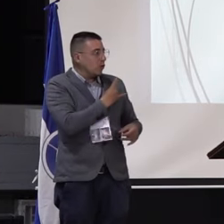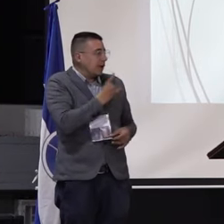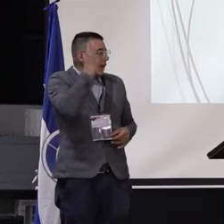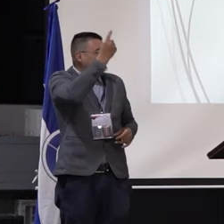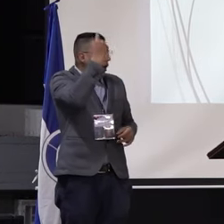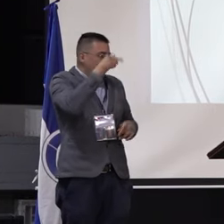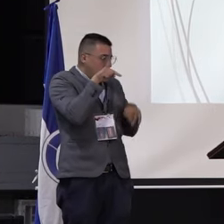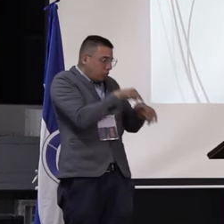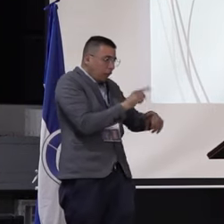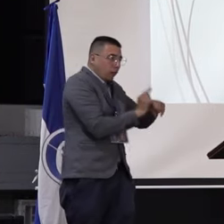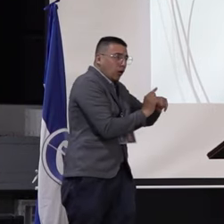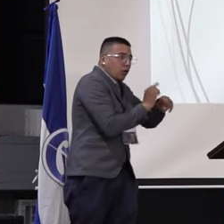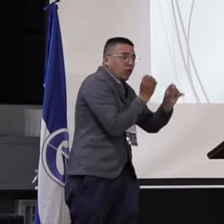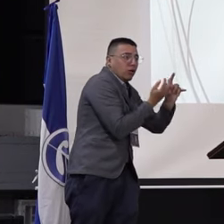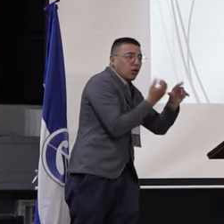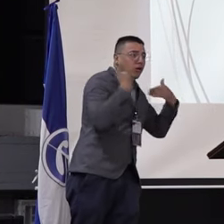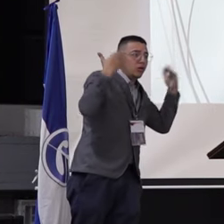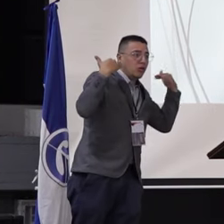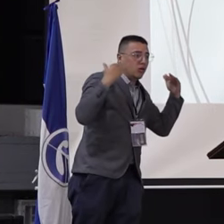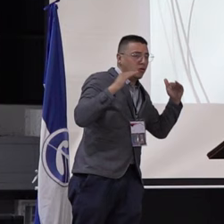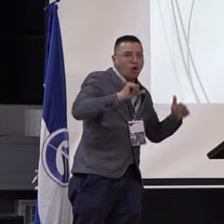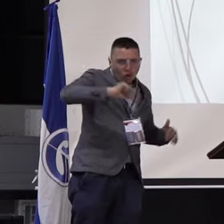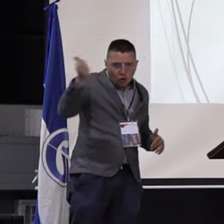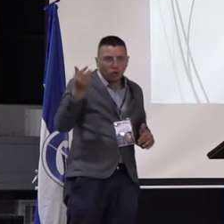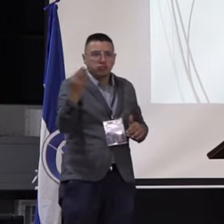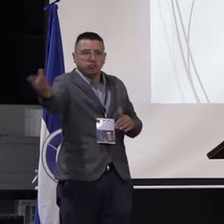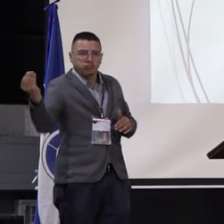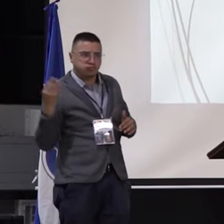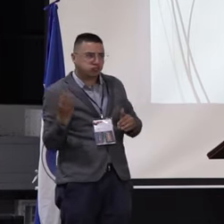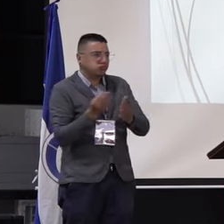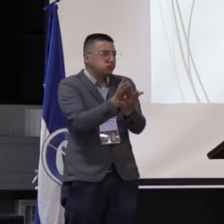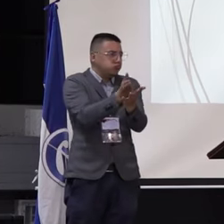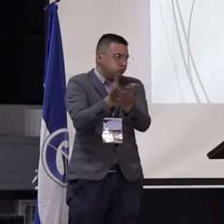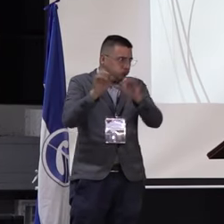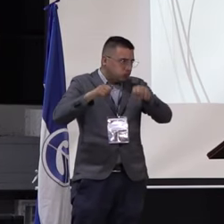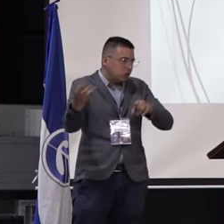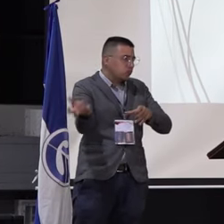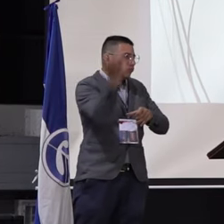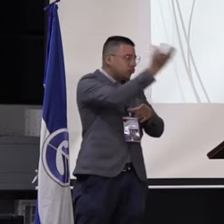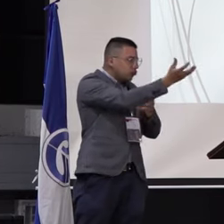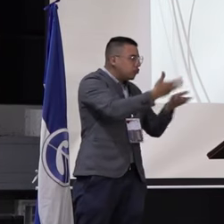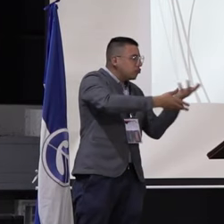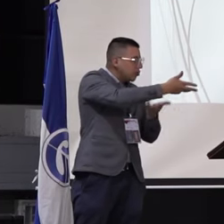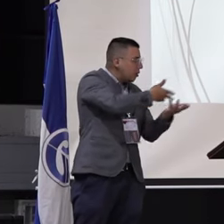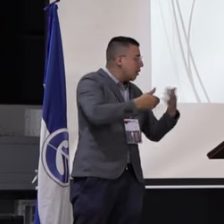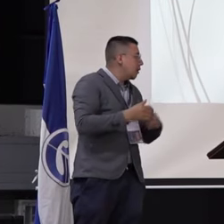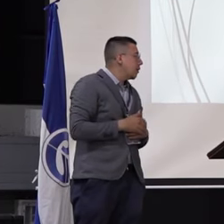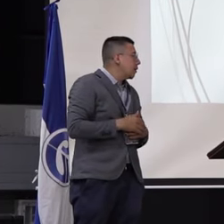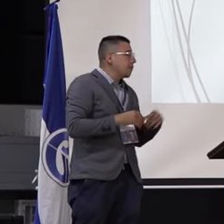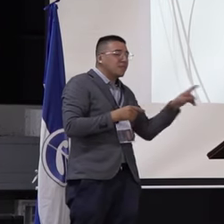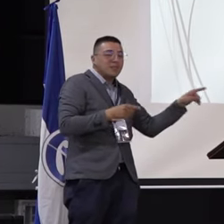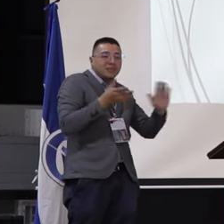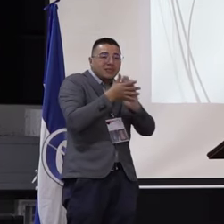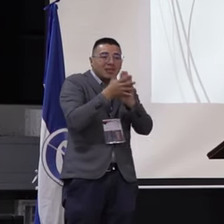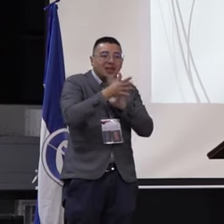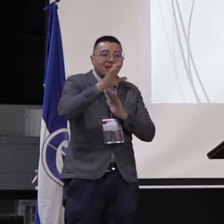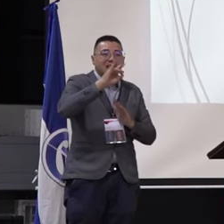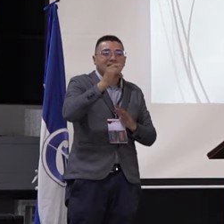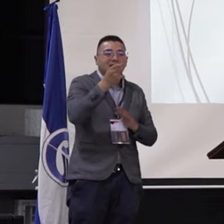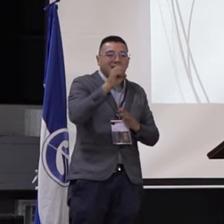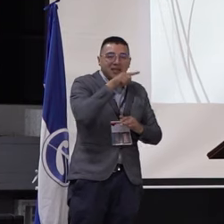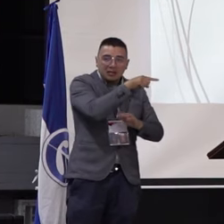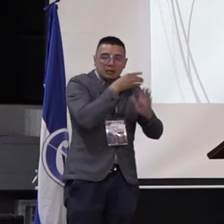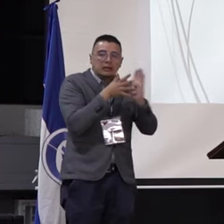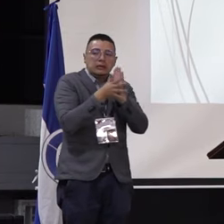en general, no solamente la Facultad de Educación Física. En esa medida, complementando lo que menciona Diego, es claro que todos los